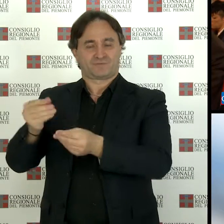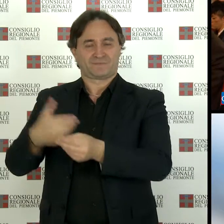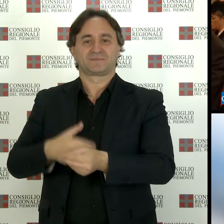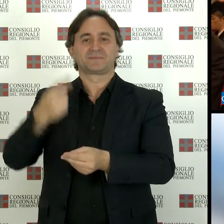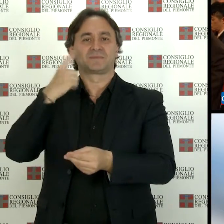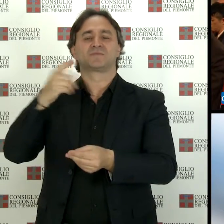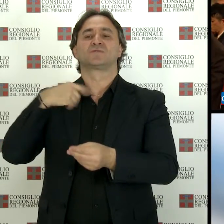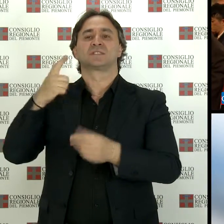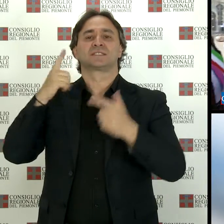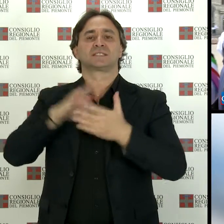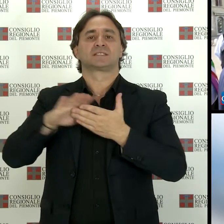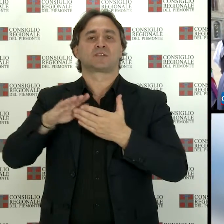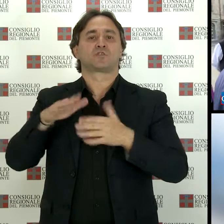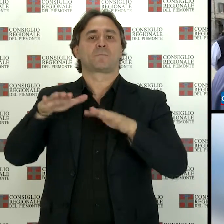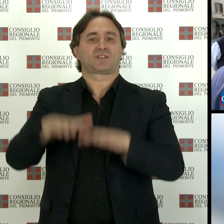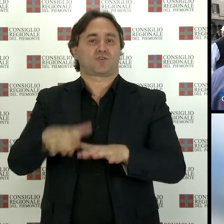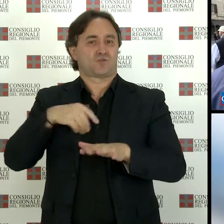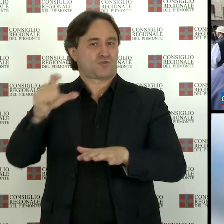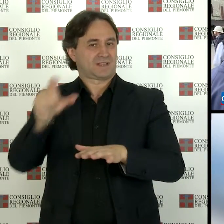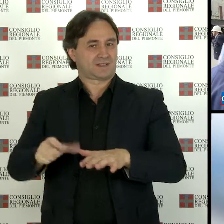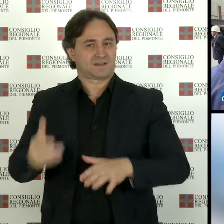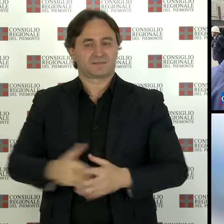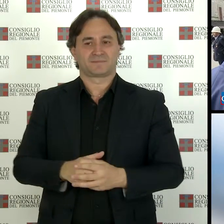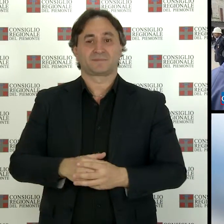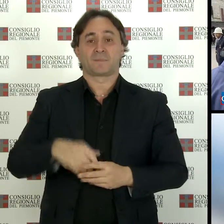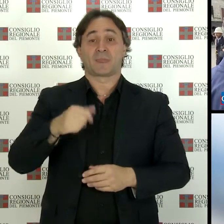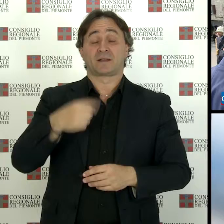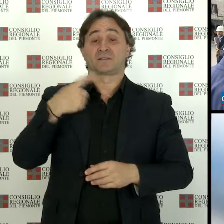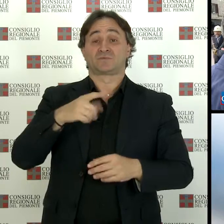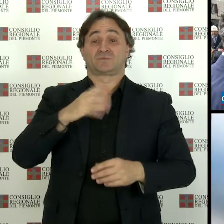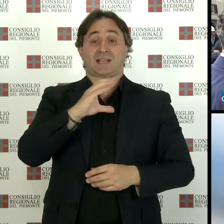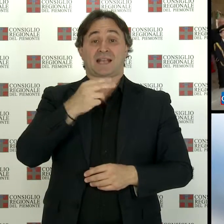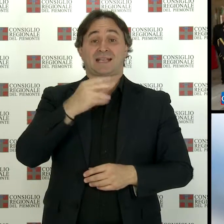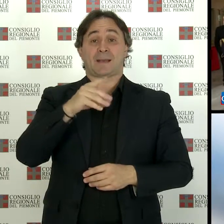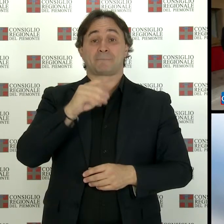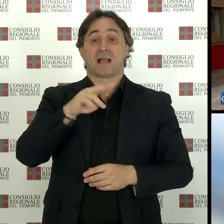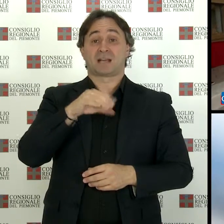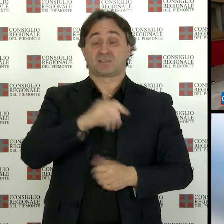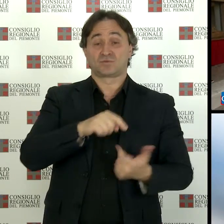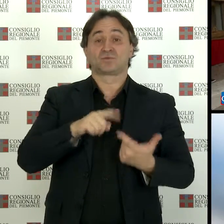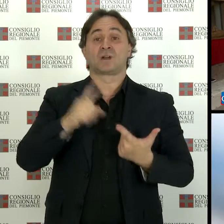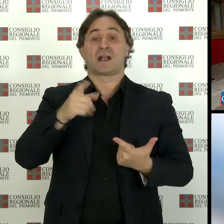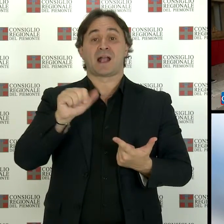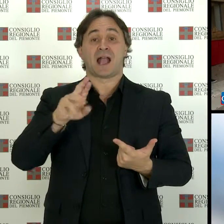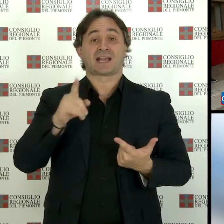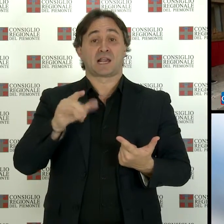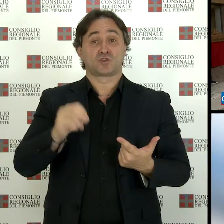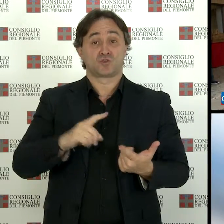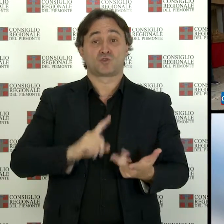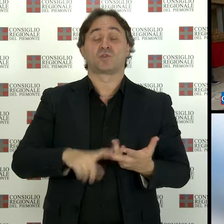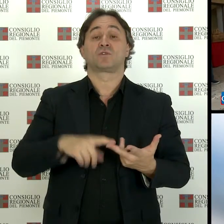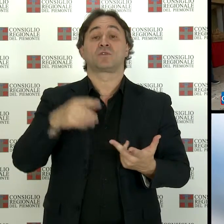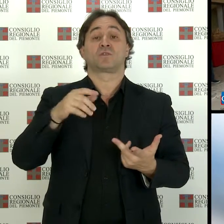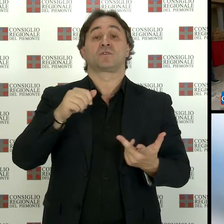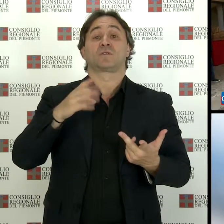Santo Patrono d'Italia Con l'AUS, il Presidente della Giunta Regionale, Sergio Chiamparino i consiglieri Davide Gariglio, Stefania Bazzella e